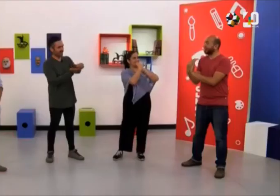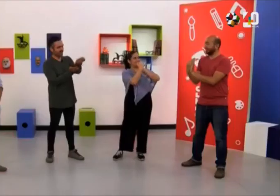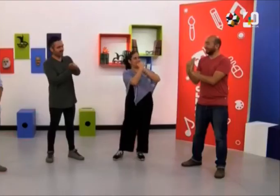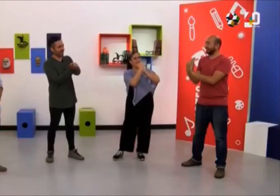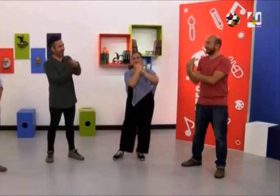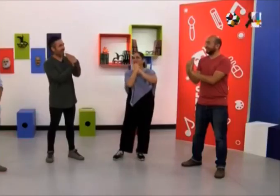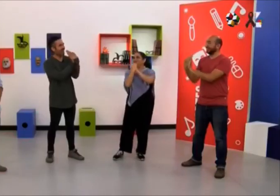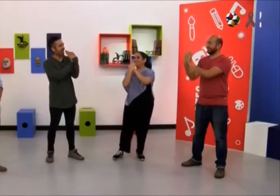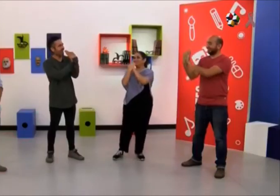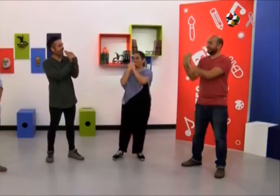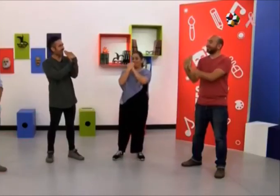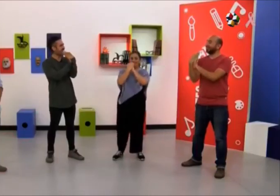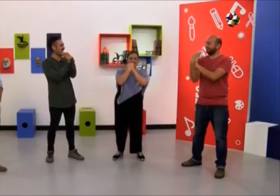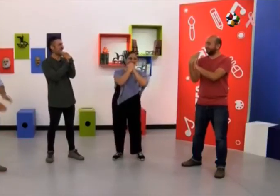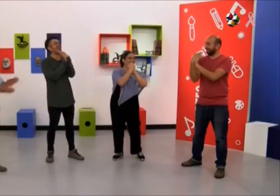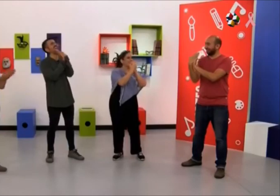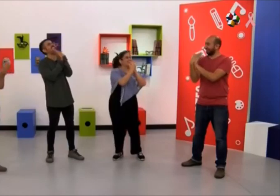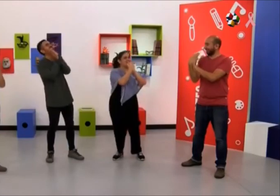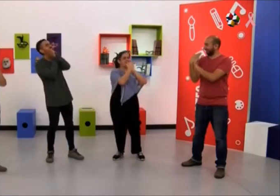Torta.